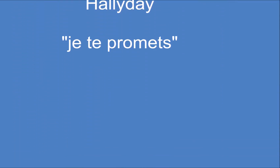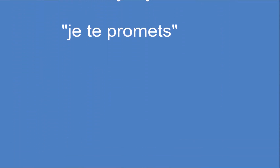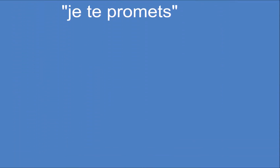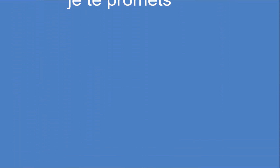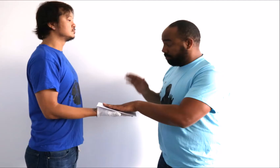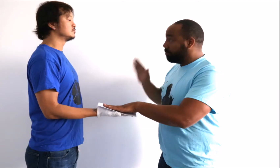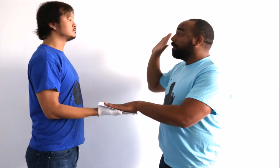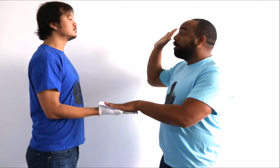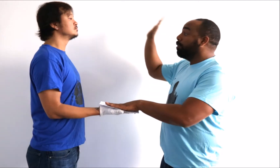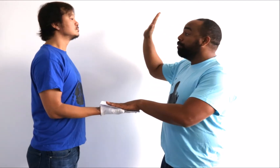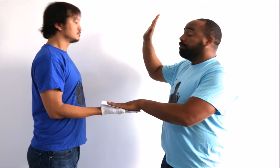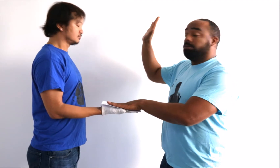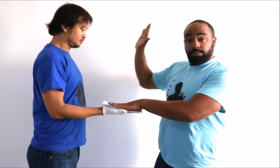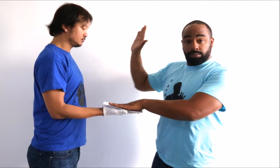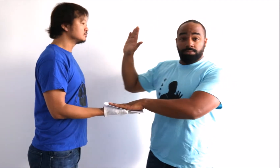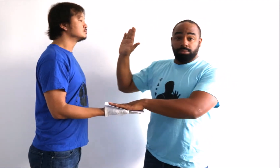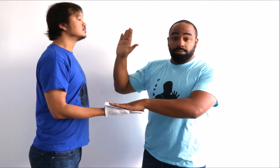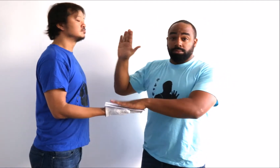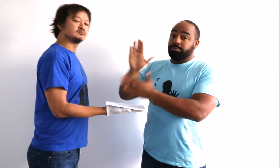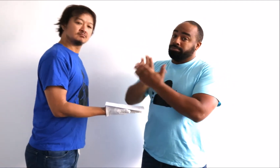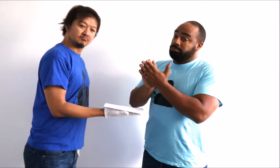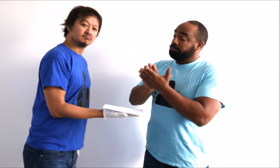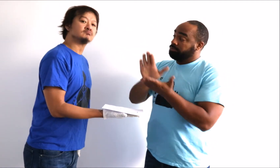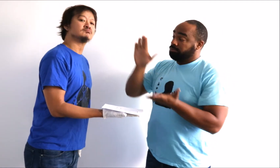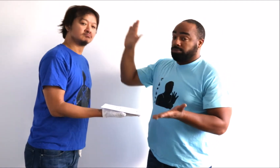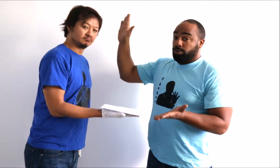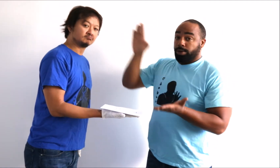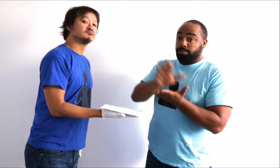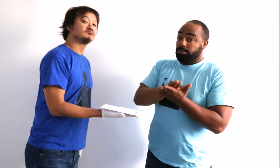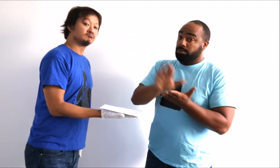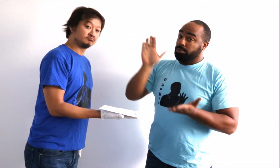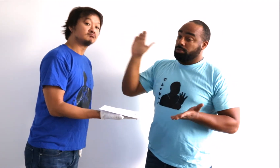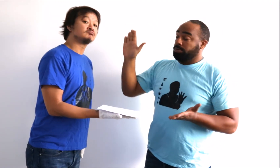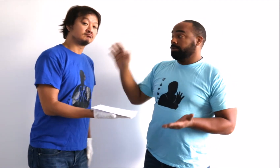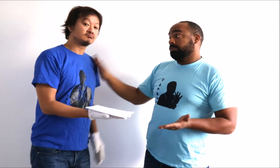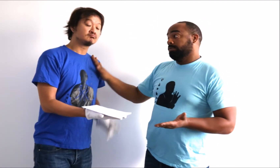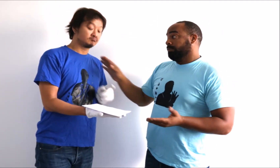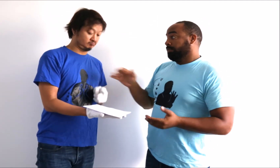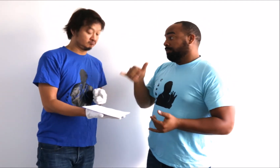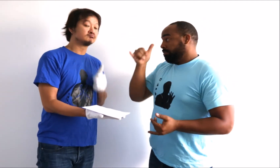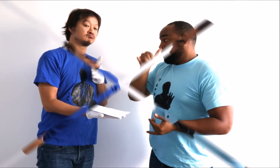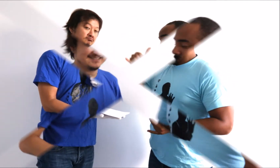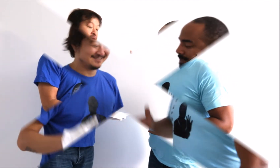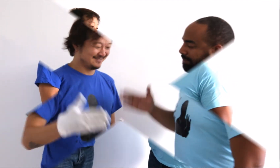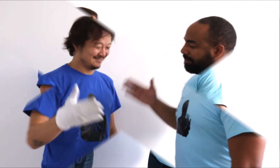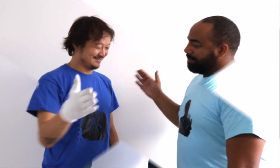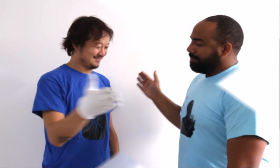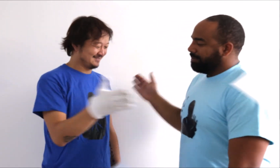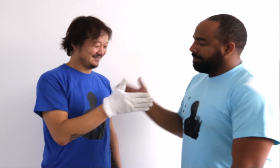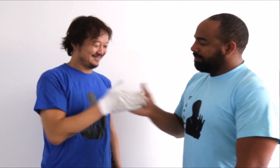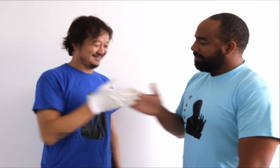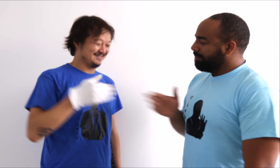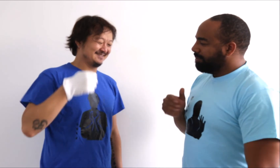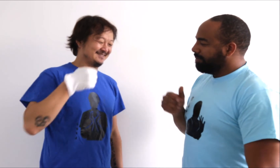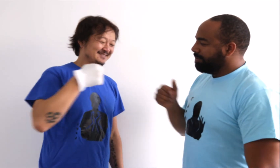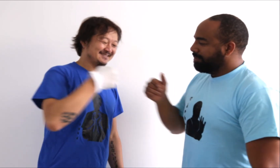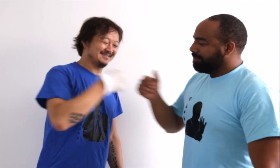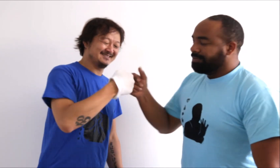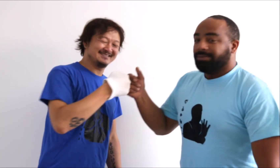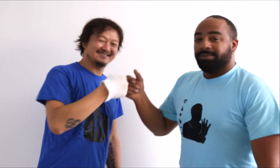Je te promets le feu à la place des armes Plus jamais des adieux, rien que des au